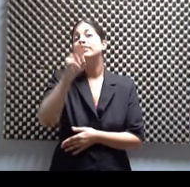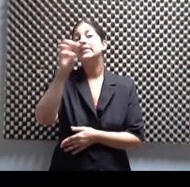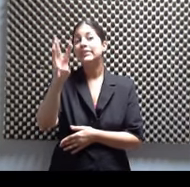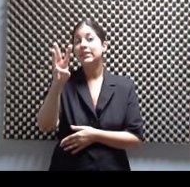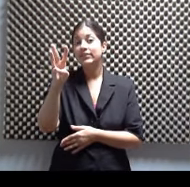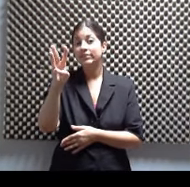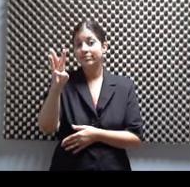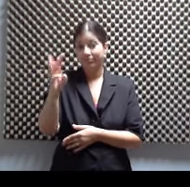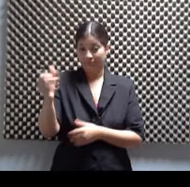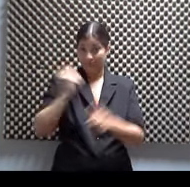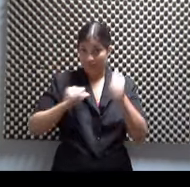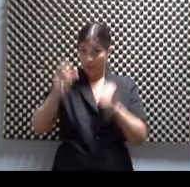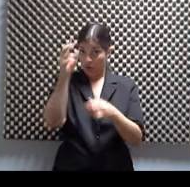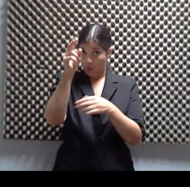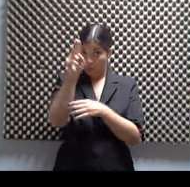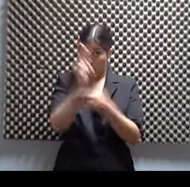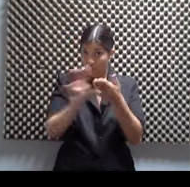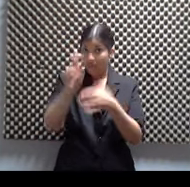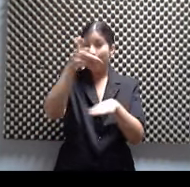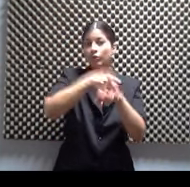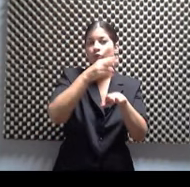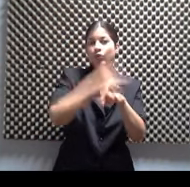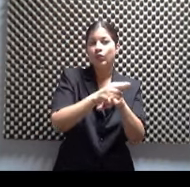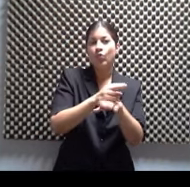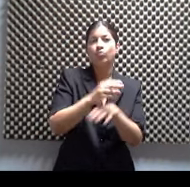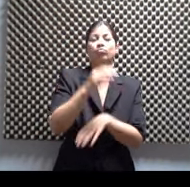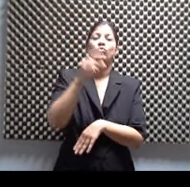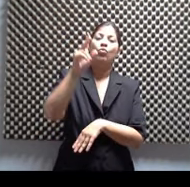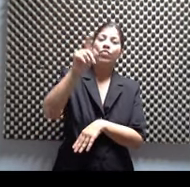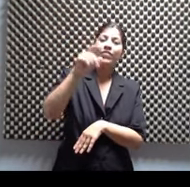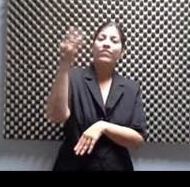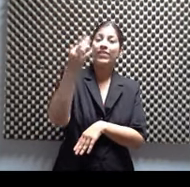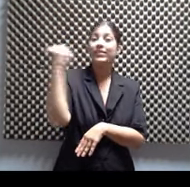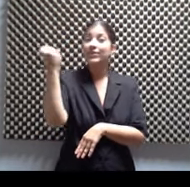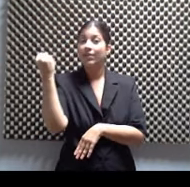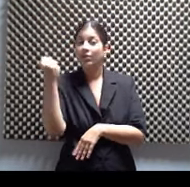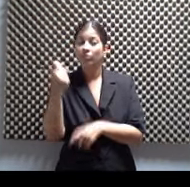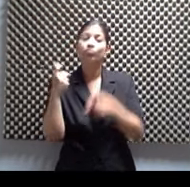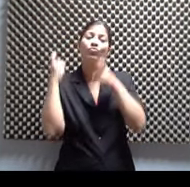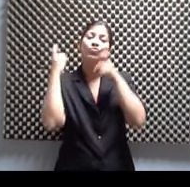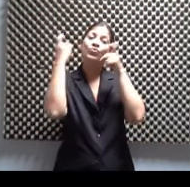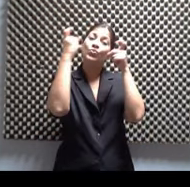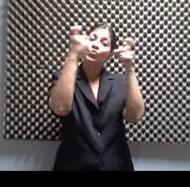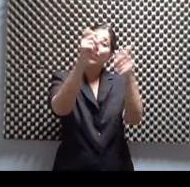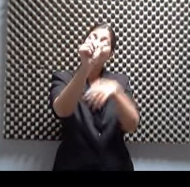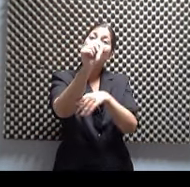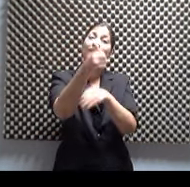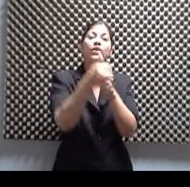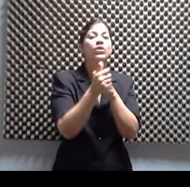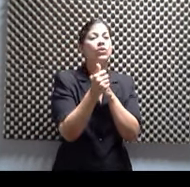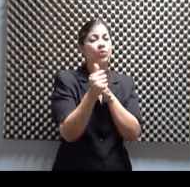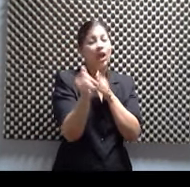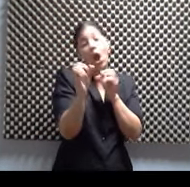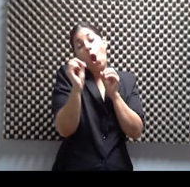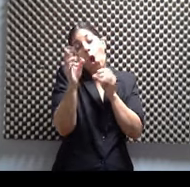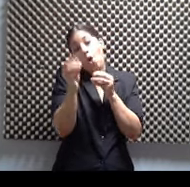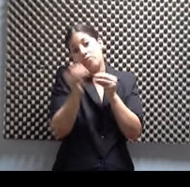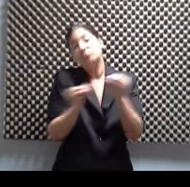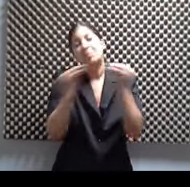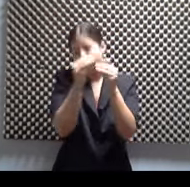Rico, jueves, viernes y sábado. Y allí, a las 8 de la noche, donativo sugerido. Diez dólares. Diez o lo que, por ahí para arriba. Diez para la